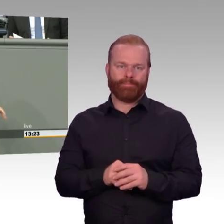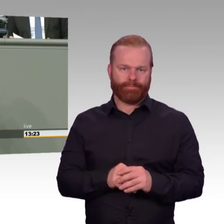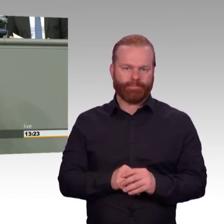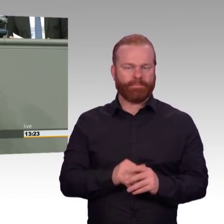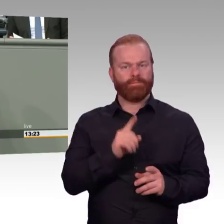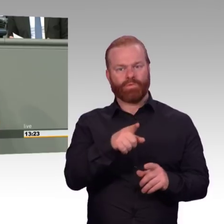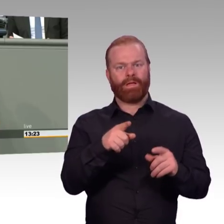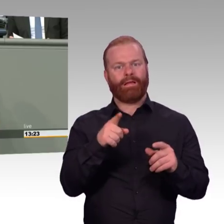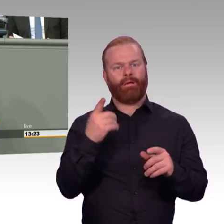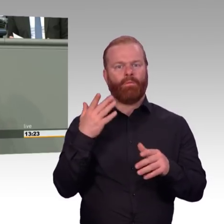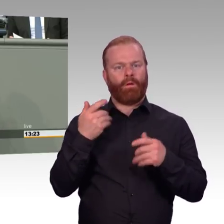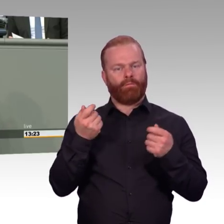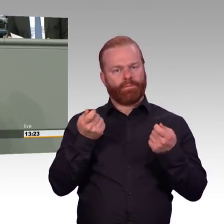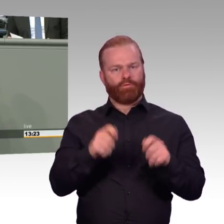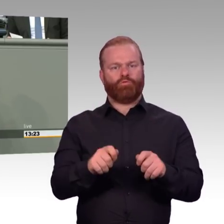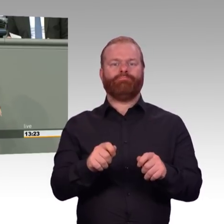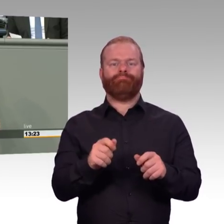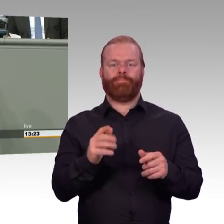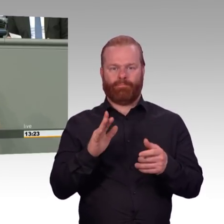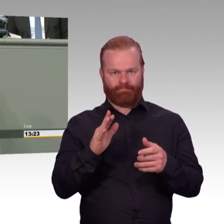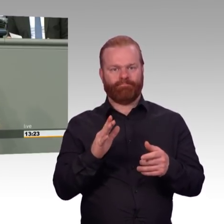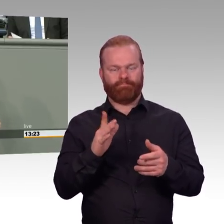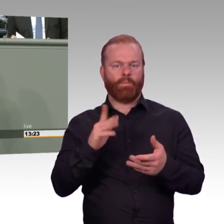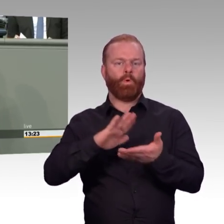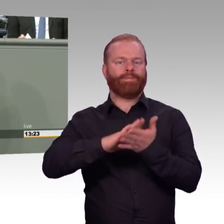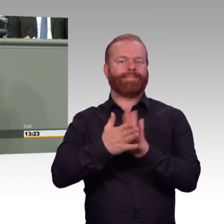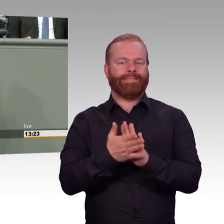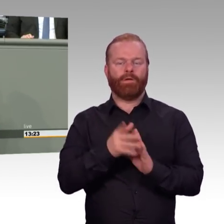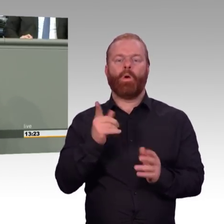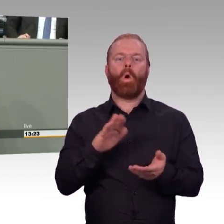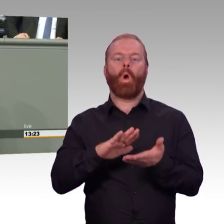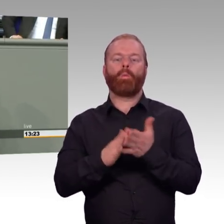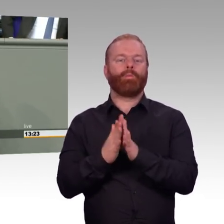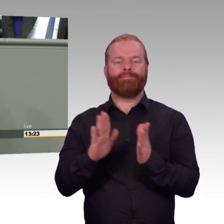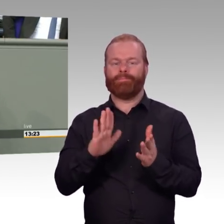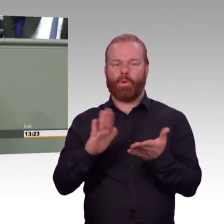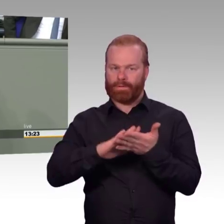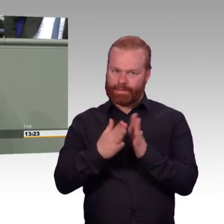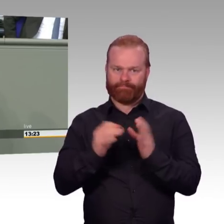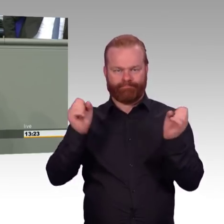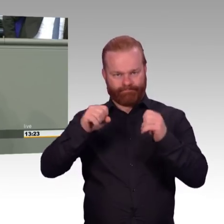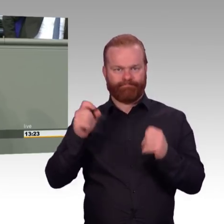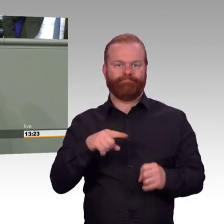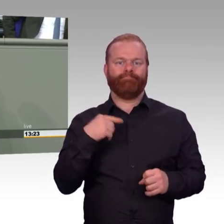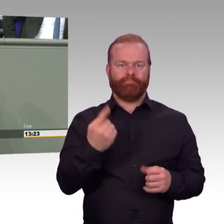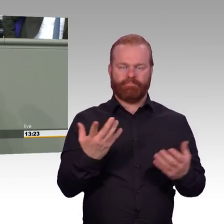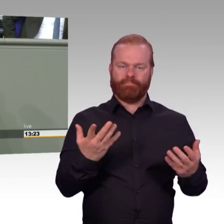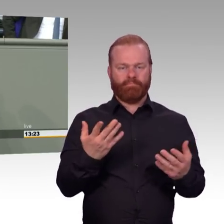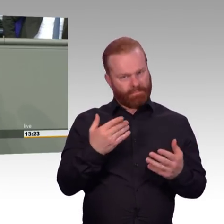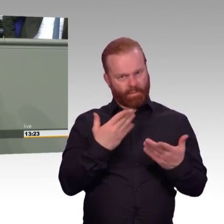eigentlich gar nicht machen wollte. Man hat irgendwie was Halbes hinbekommen. Konsens ist was ganz anderes. Konsensuale Ergebnisse sind Errungenschaften